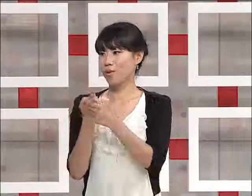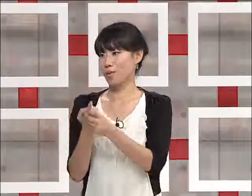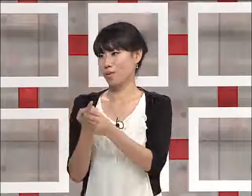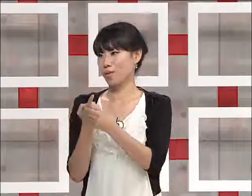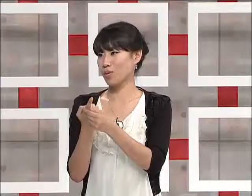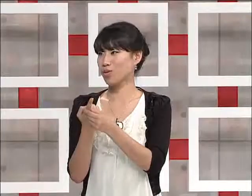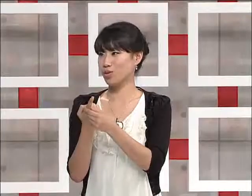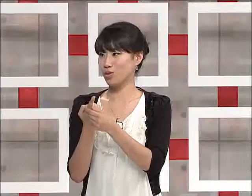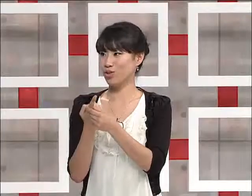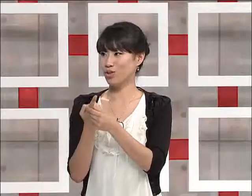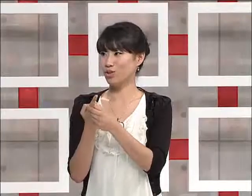고추.